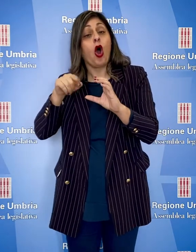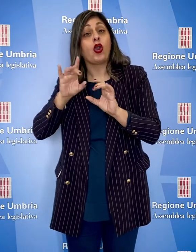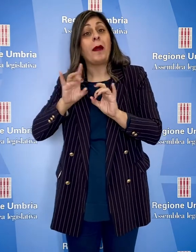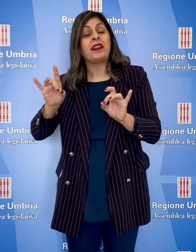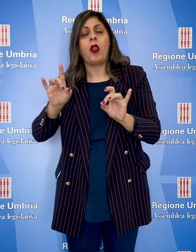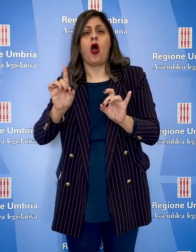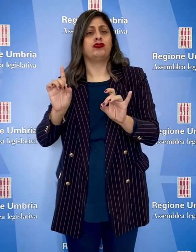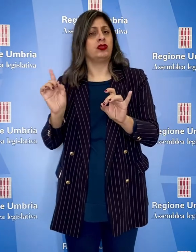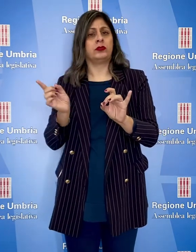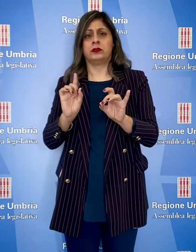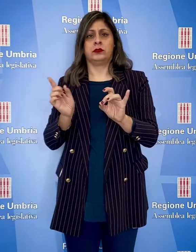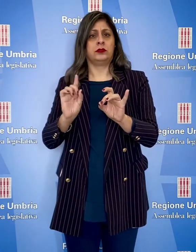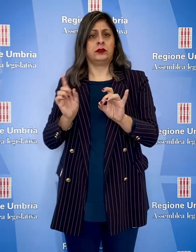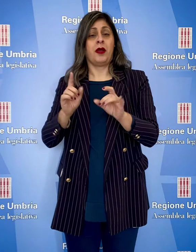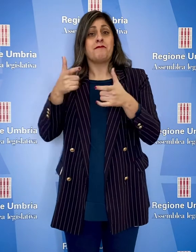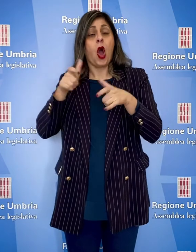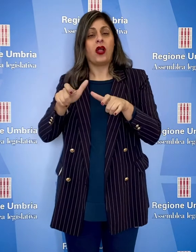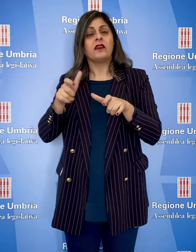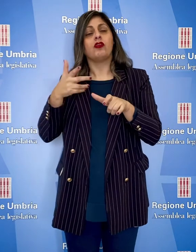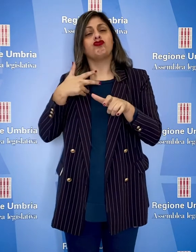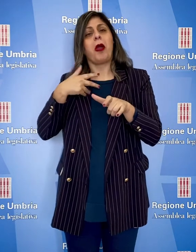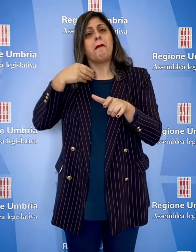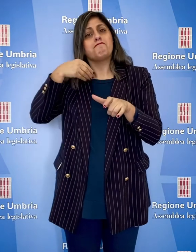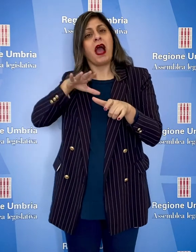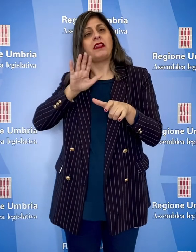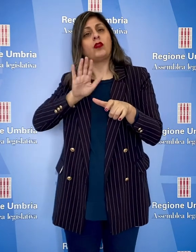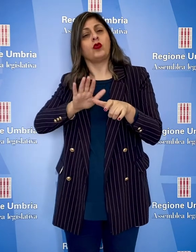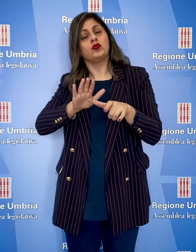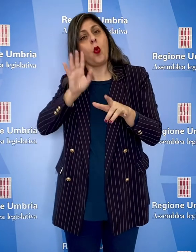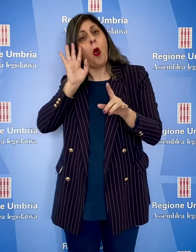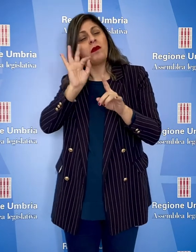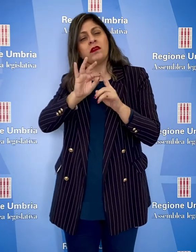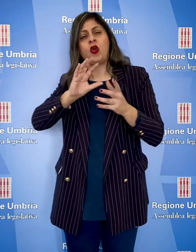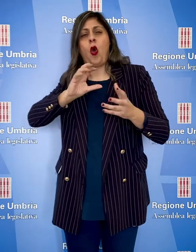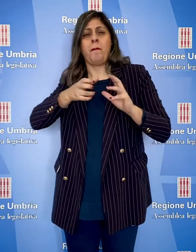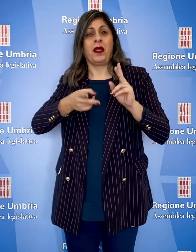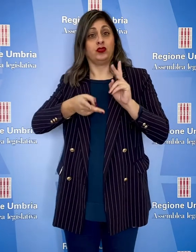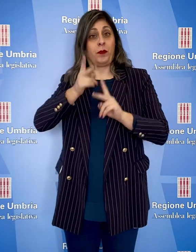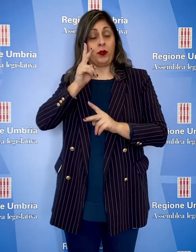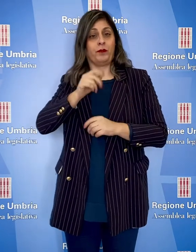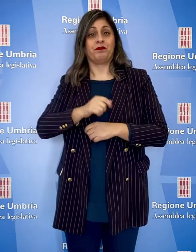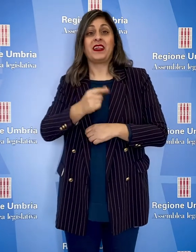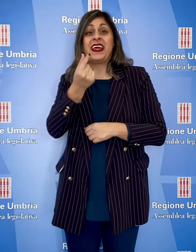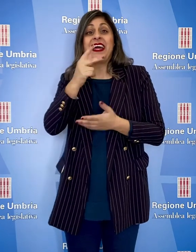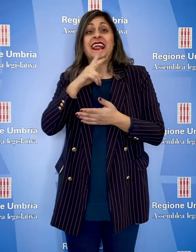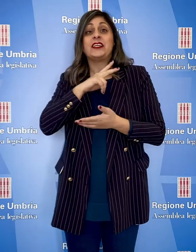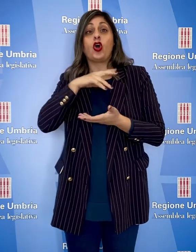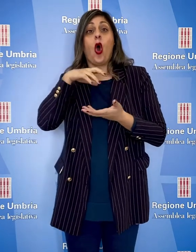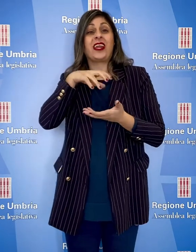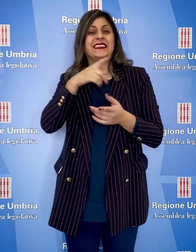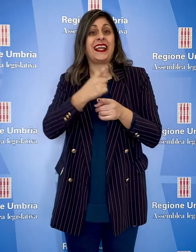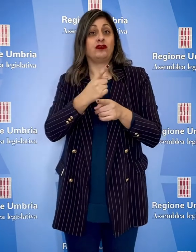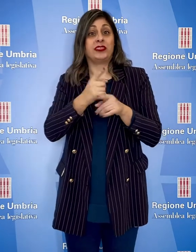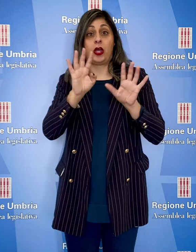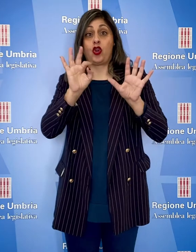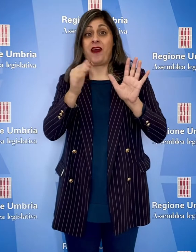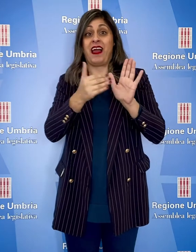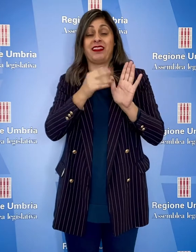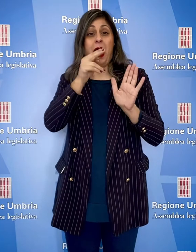osservatorio epidemiologico, avendo un mandato più complesso. Le risorse necessarie, 90